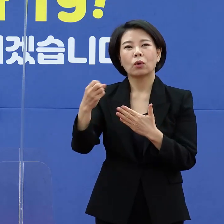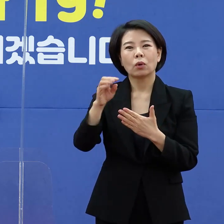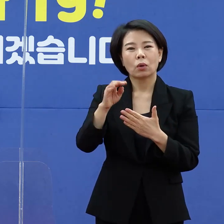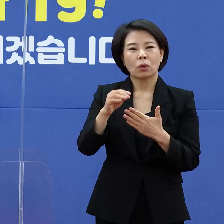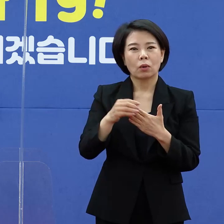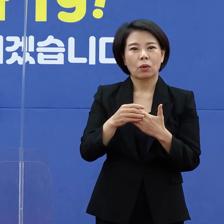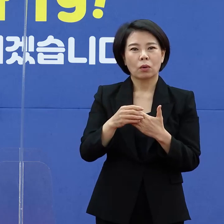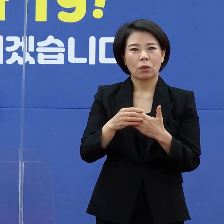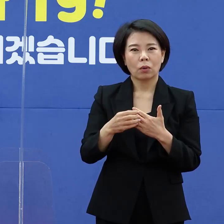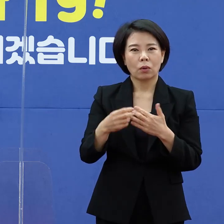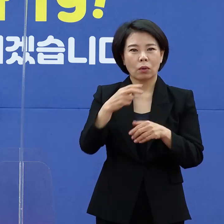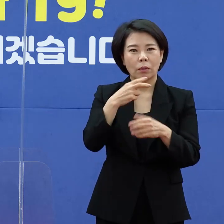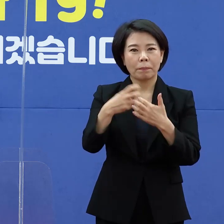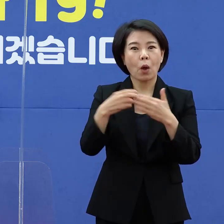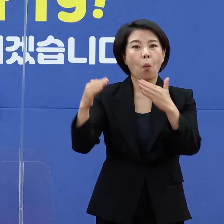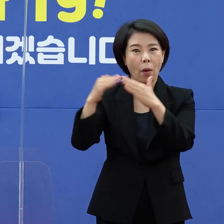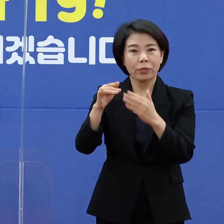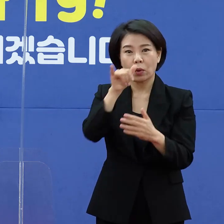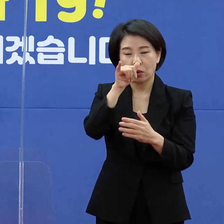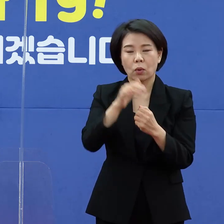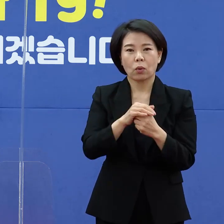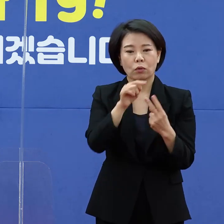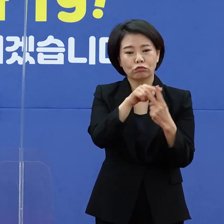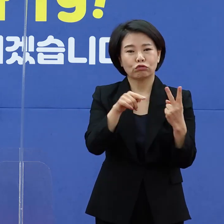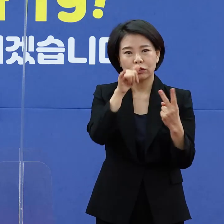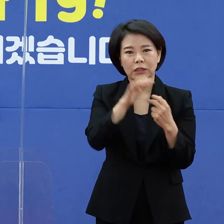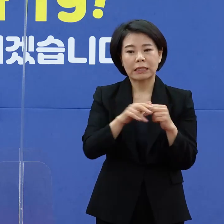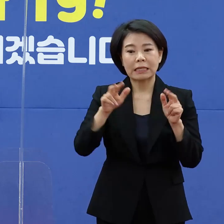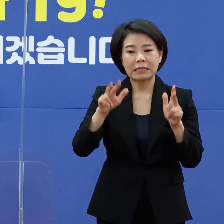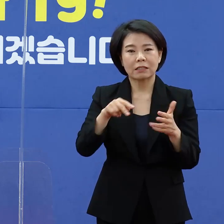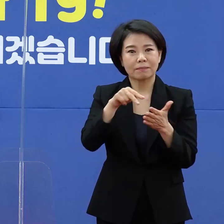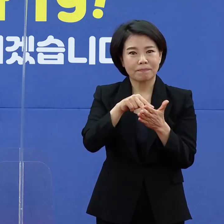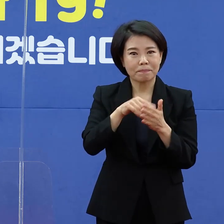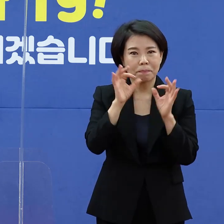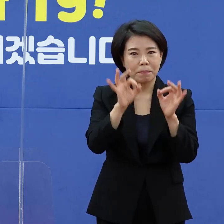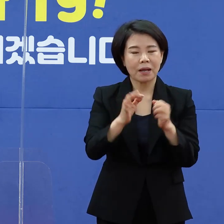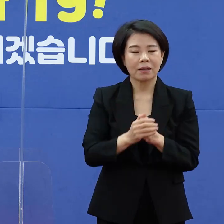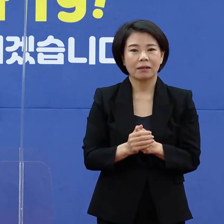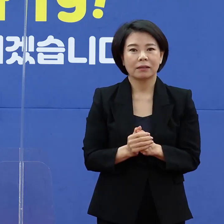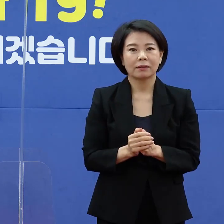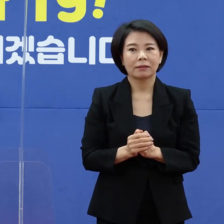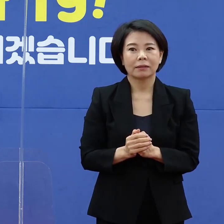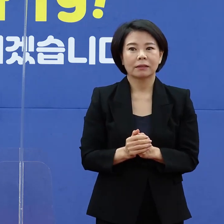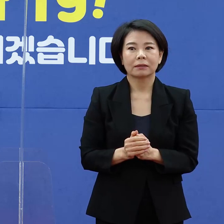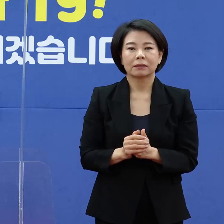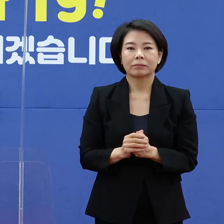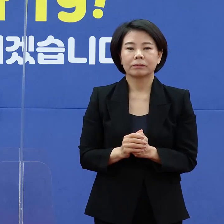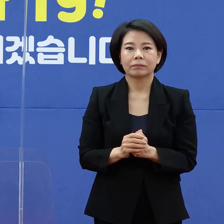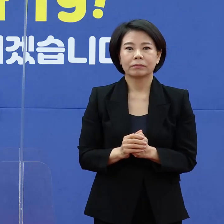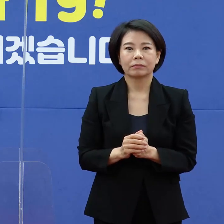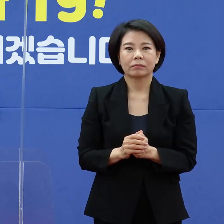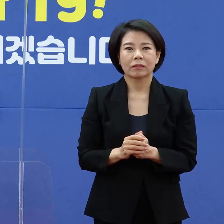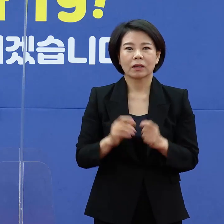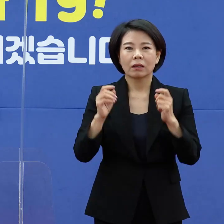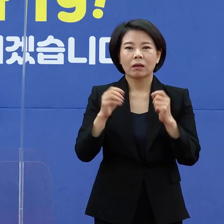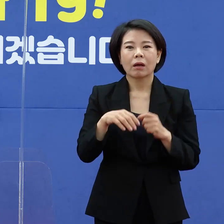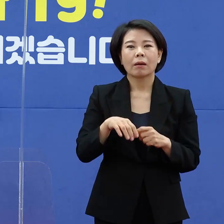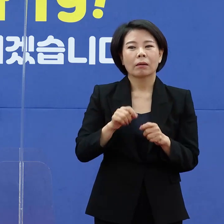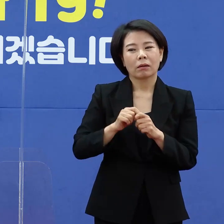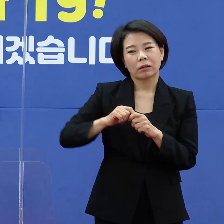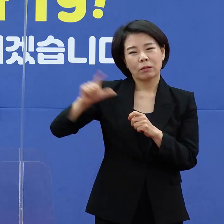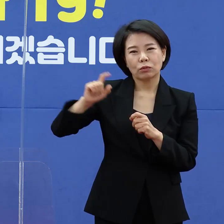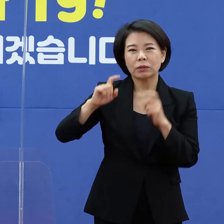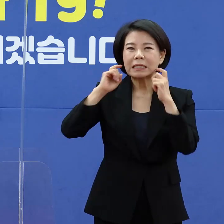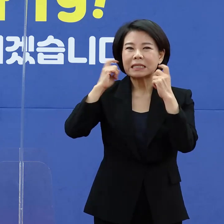등이 있고 지금은 이제 아까도 말씀드렸지만 거의 자가진단 키트를